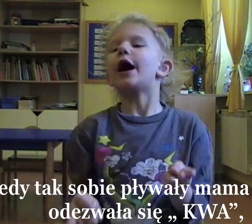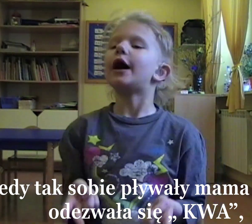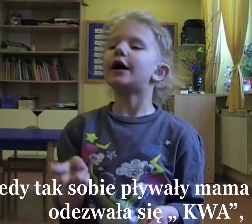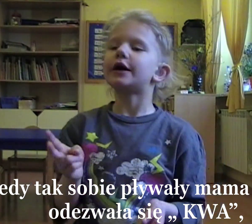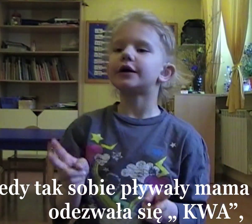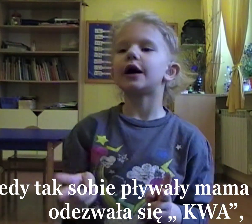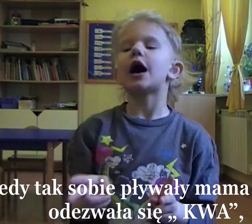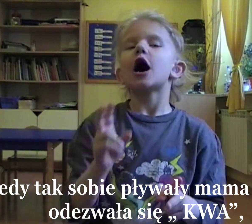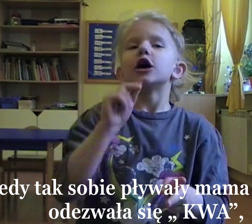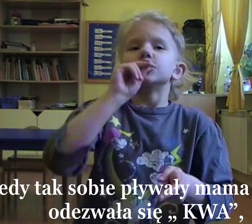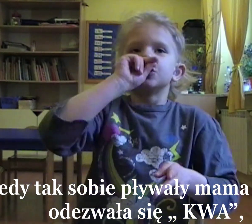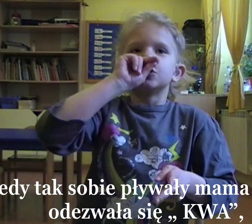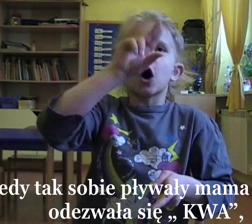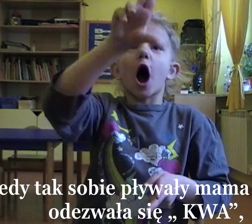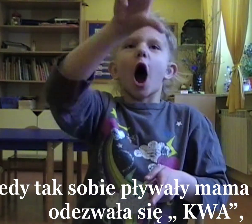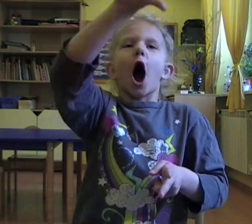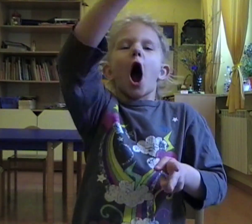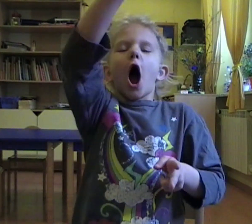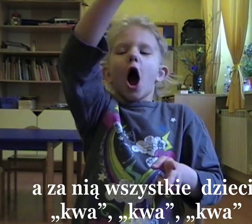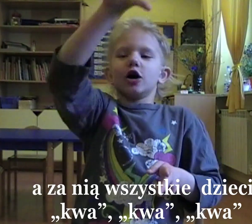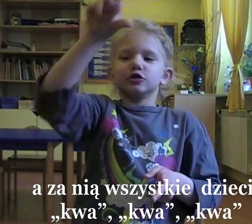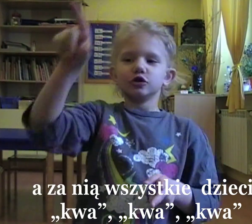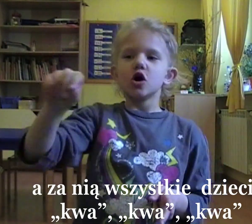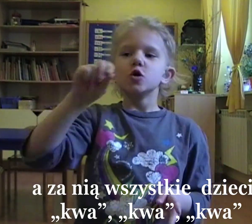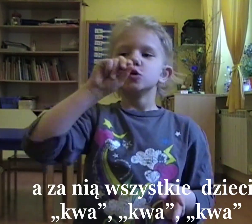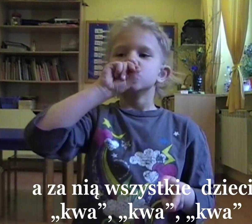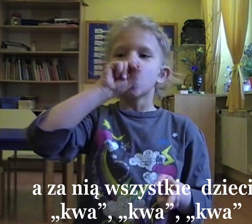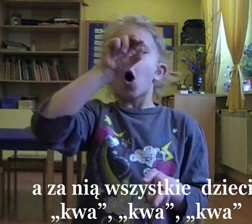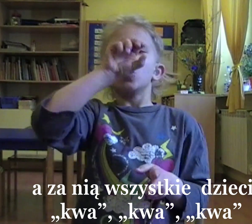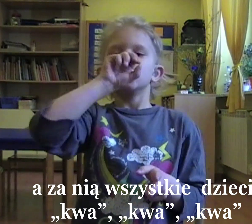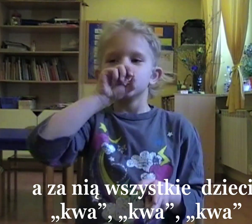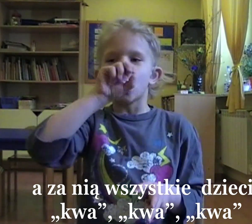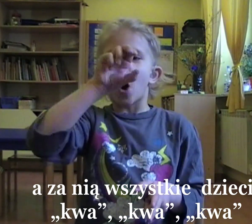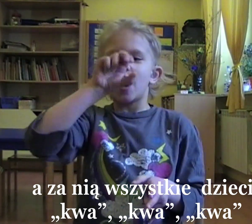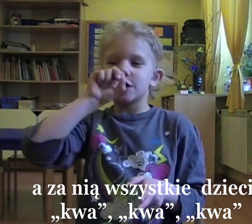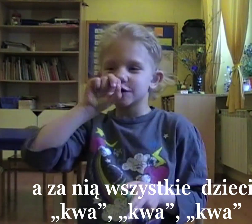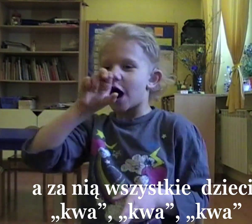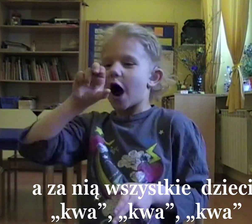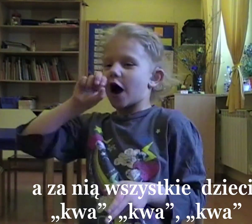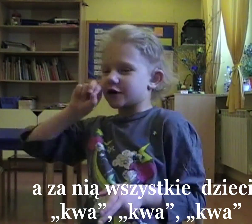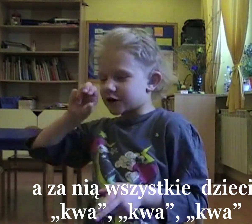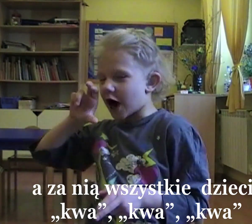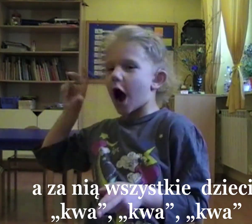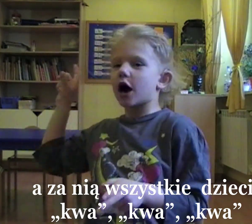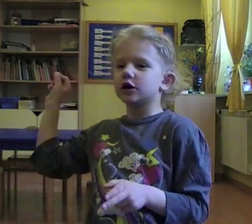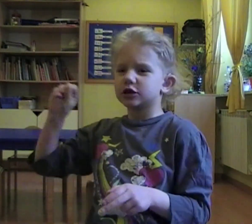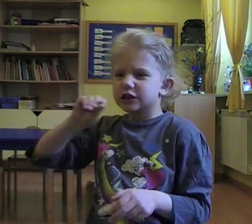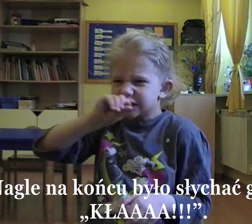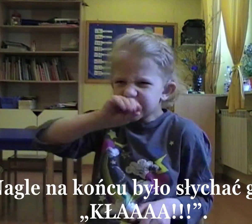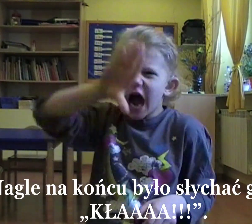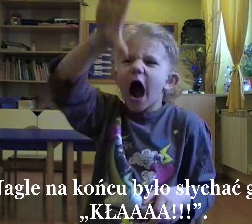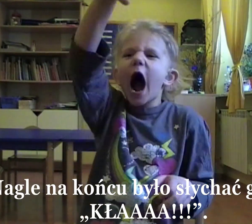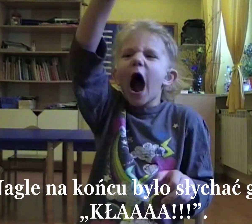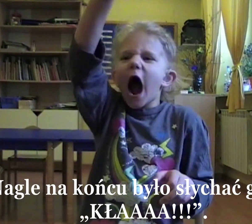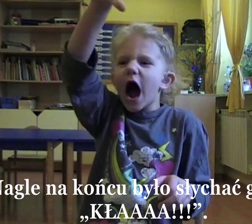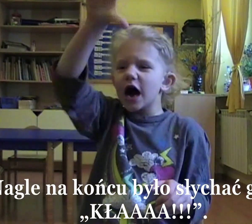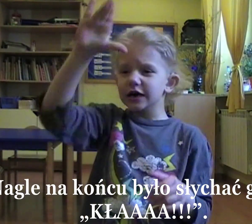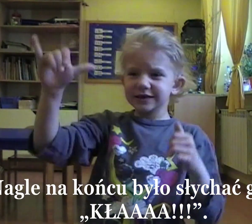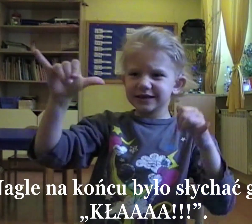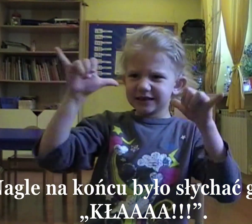pływały, mama kaczka odezwała się kwa, a za nią wszystkie dzieci kwa, kwa, kwa. Nagle